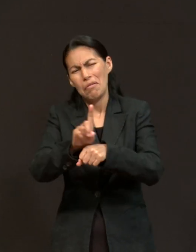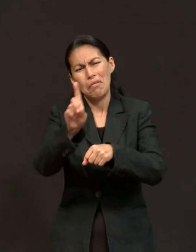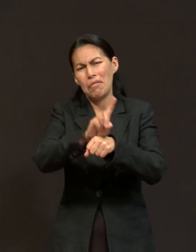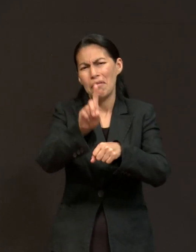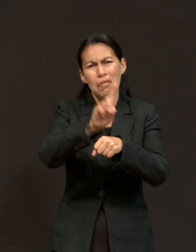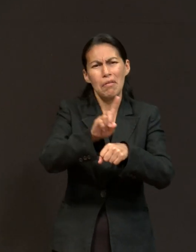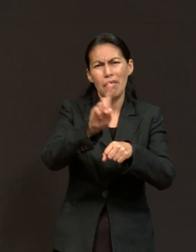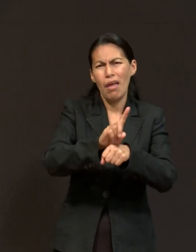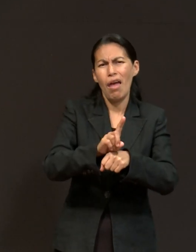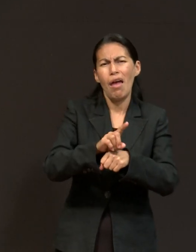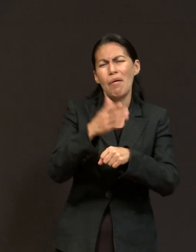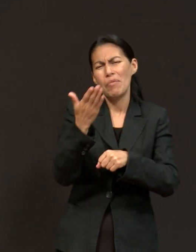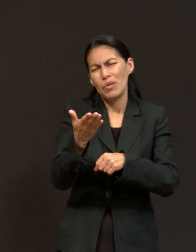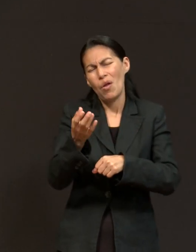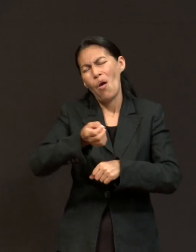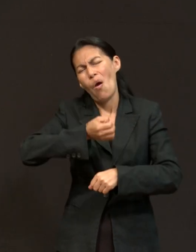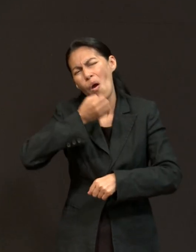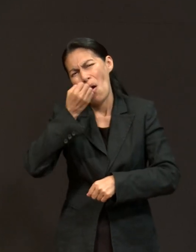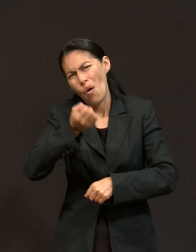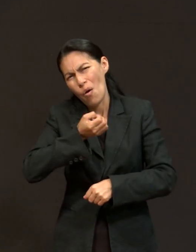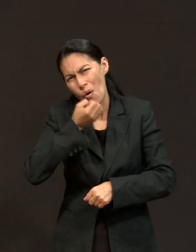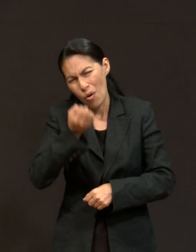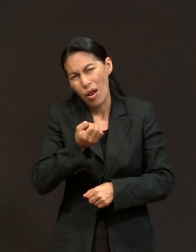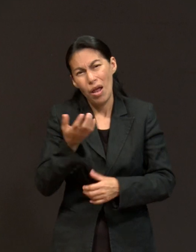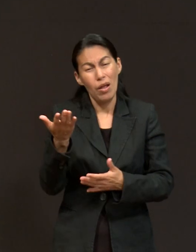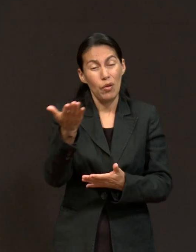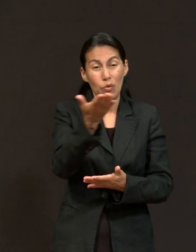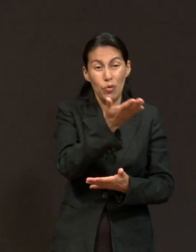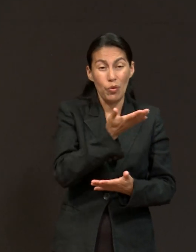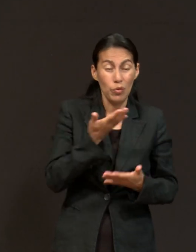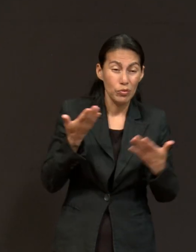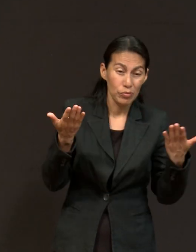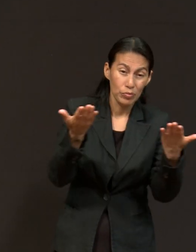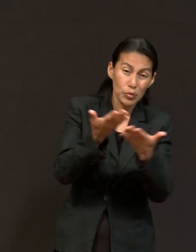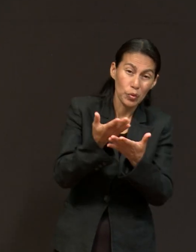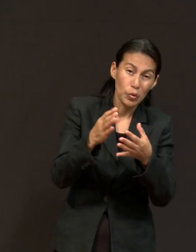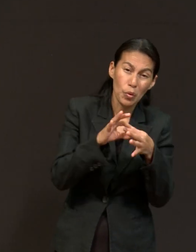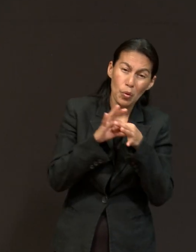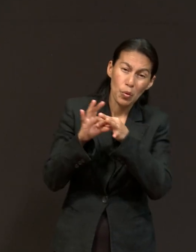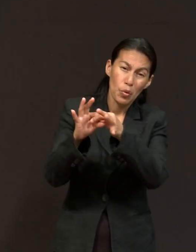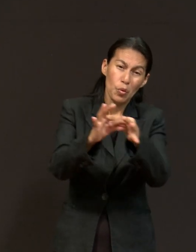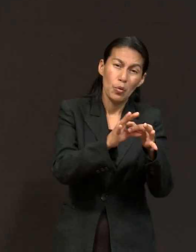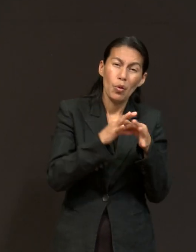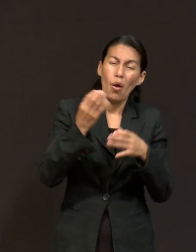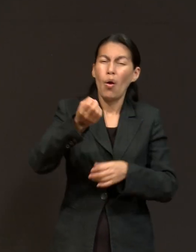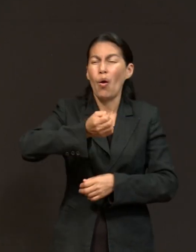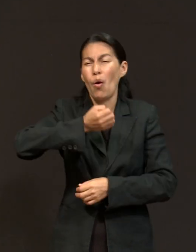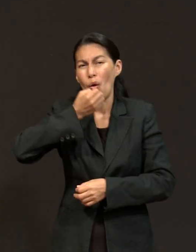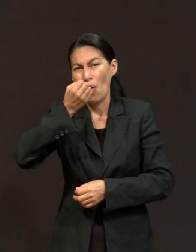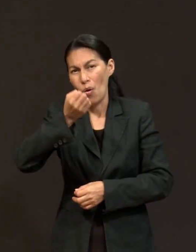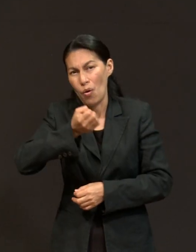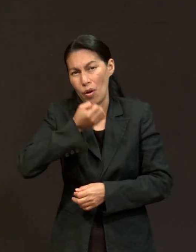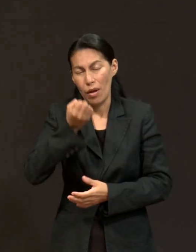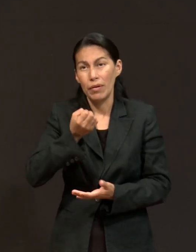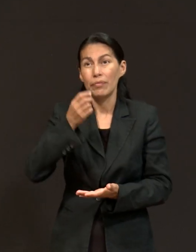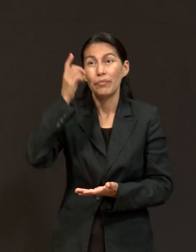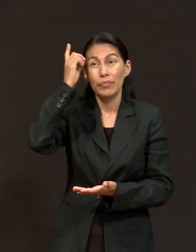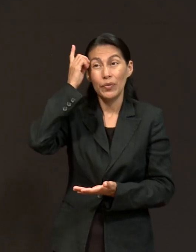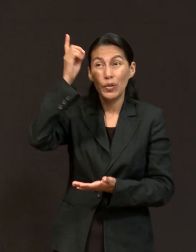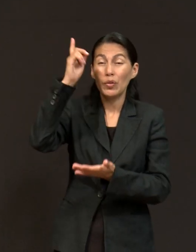orar por estas peticiones y juntos formar una confraternidad que pueda cumplir la voluntad de Dios